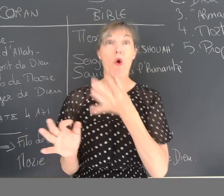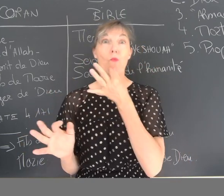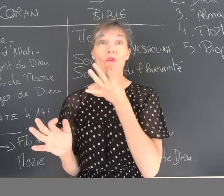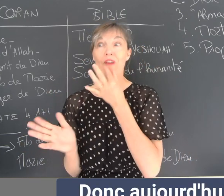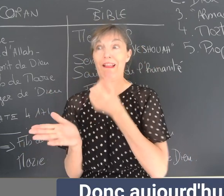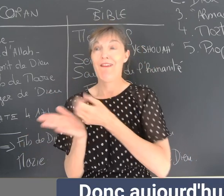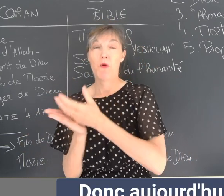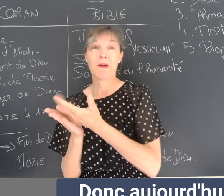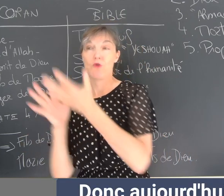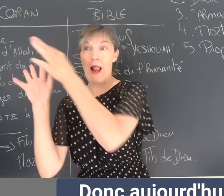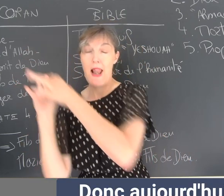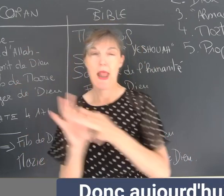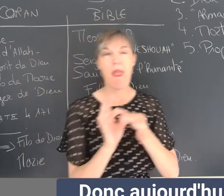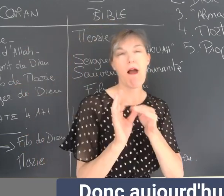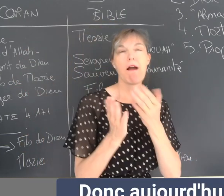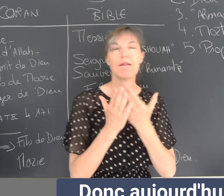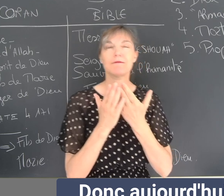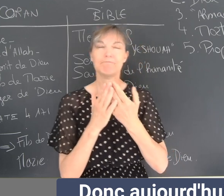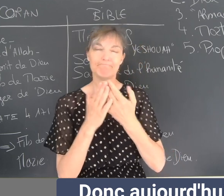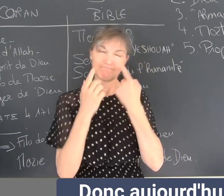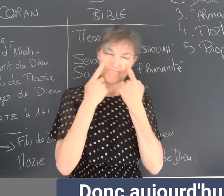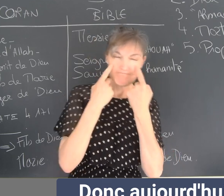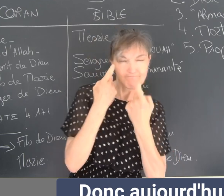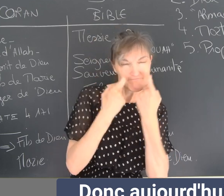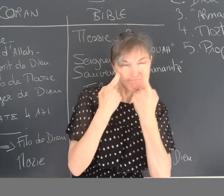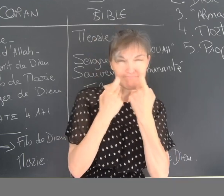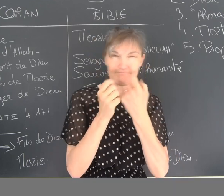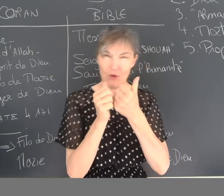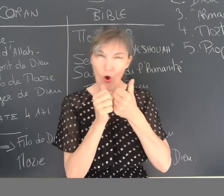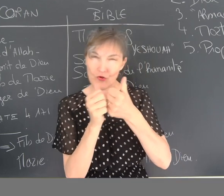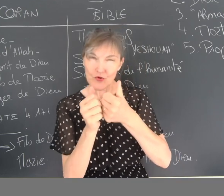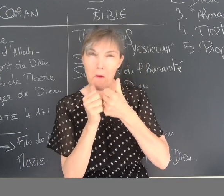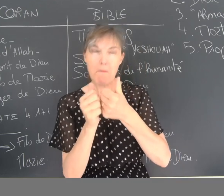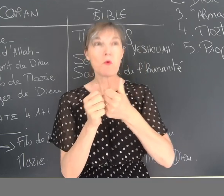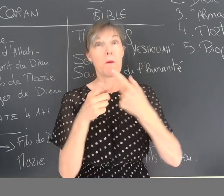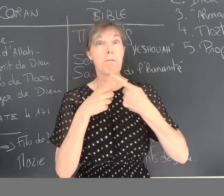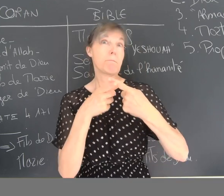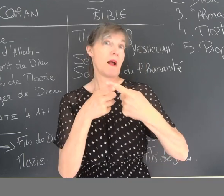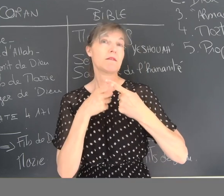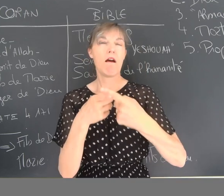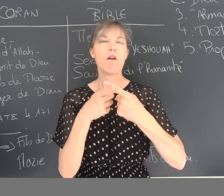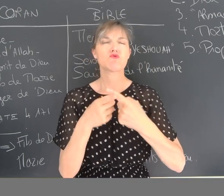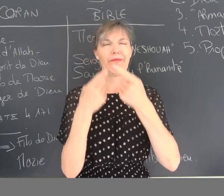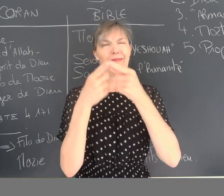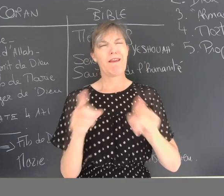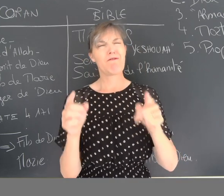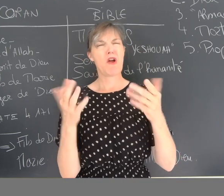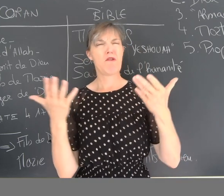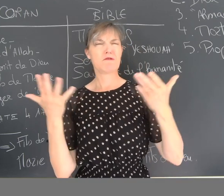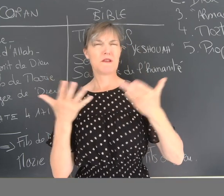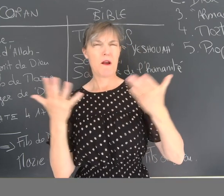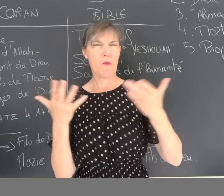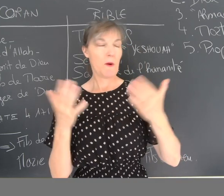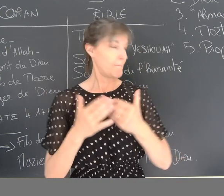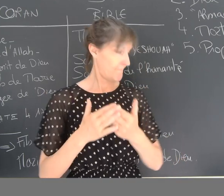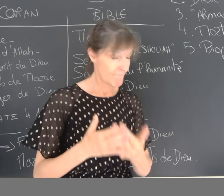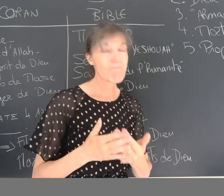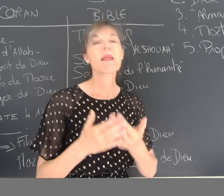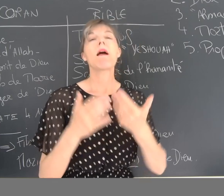Donc, aujourd'hui, je profite de cette information du CNEF pour partager avec vous une réflexion qui montre la